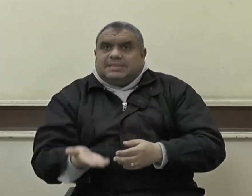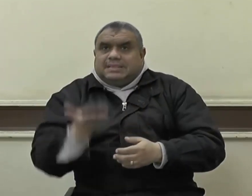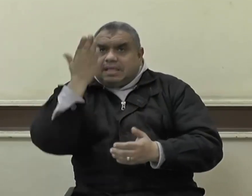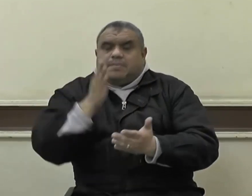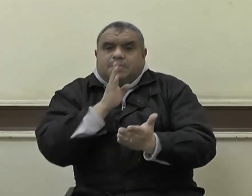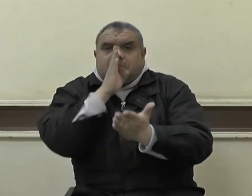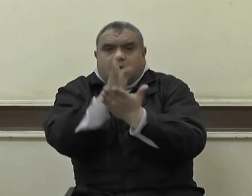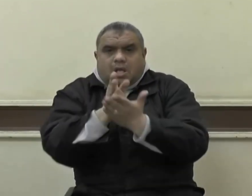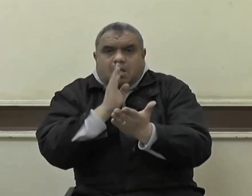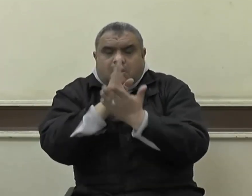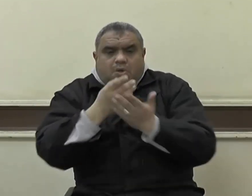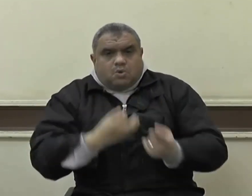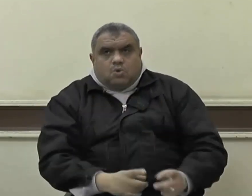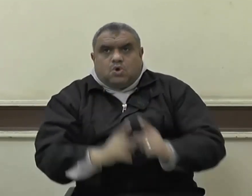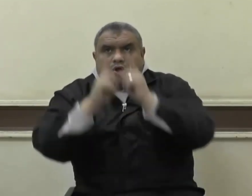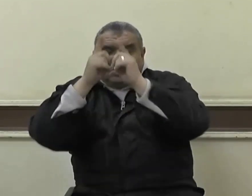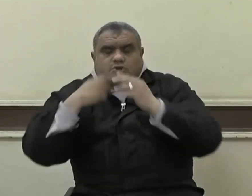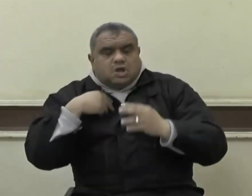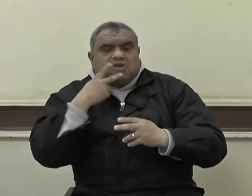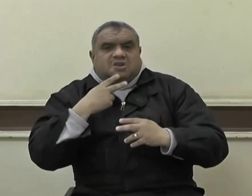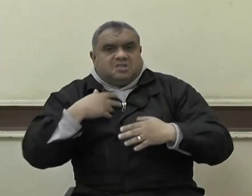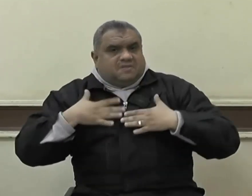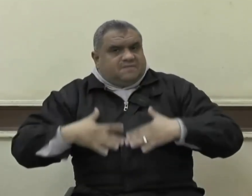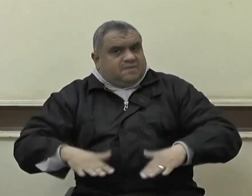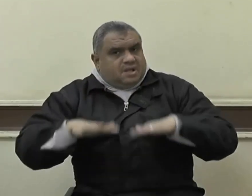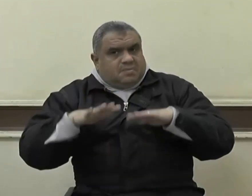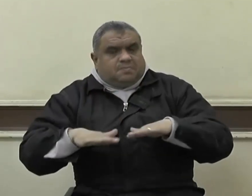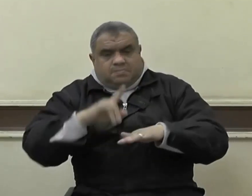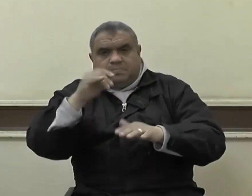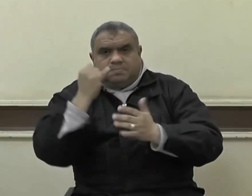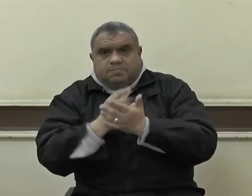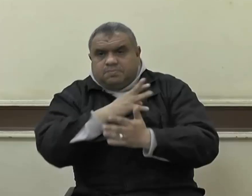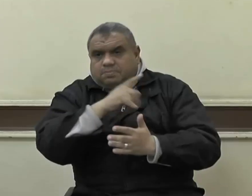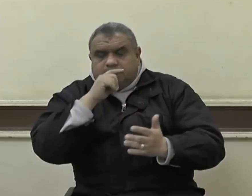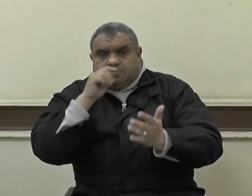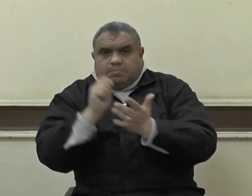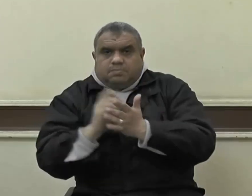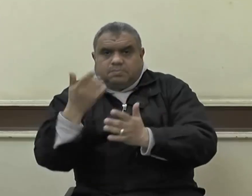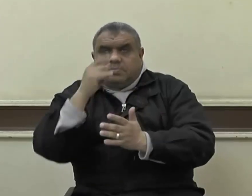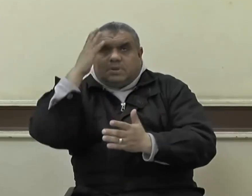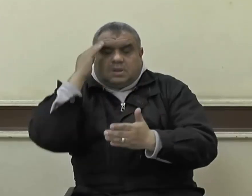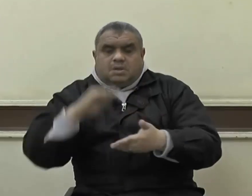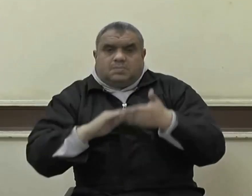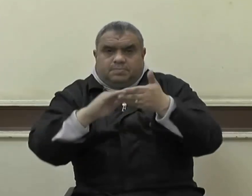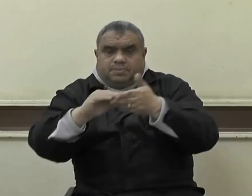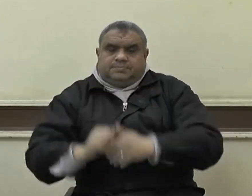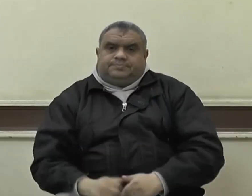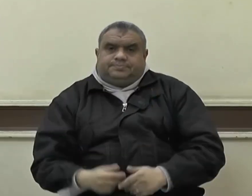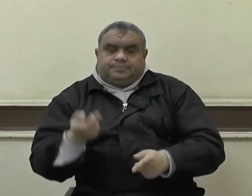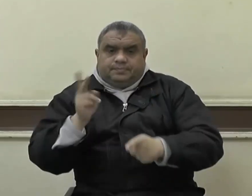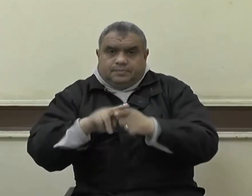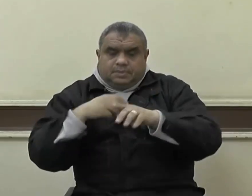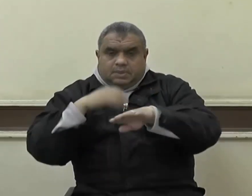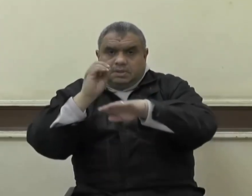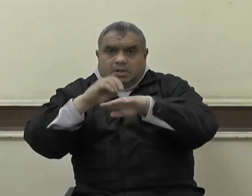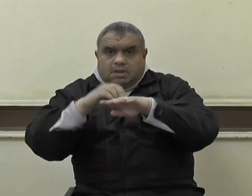النبيين والصديقين والشهداء والصالحين وحسن أولئك